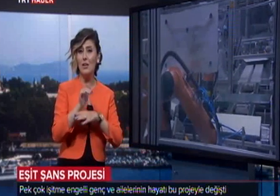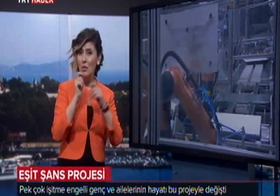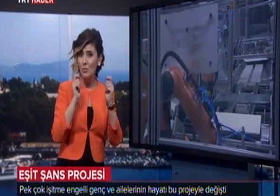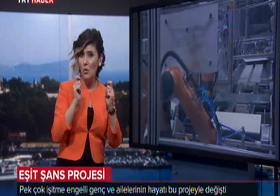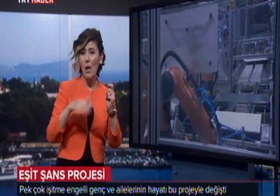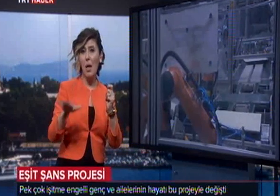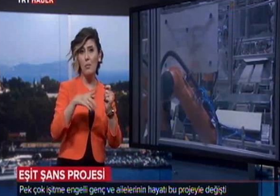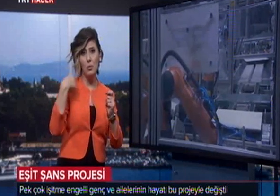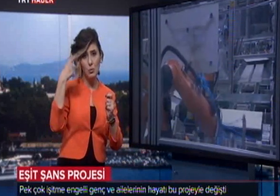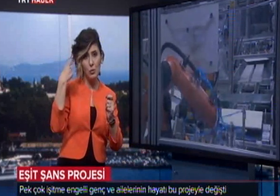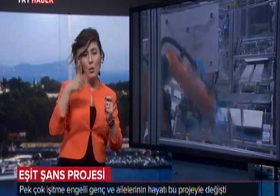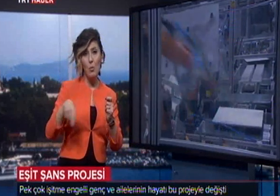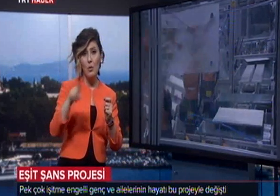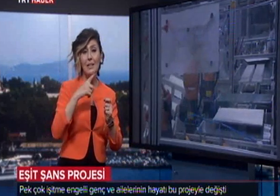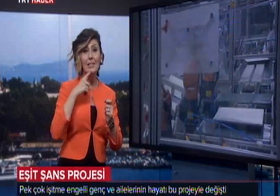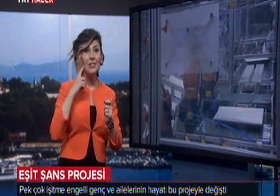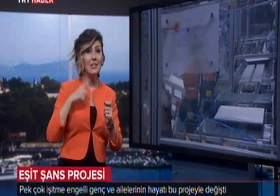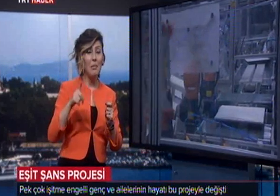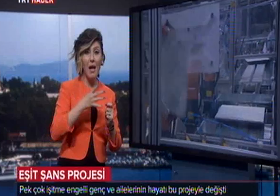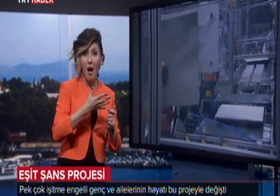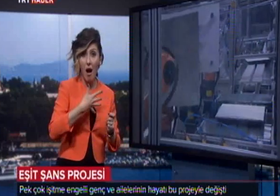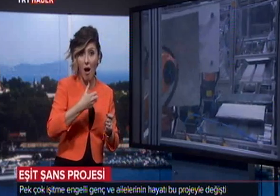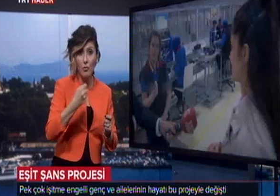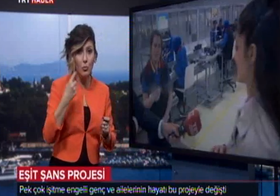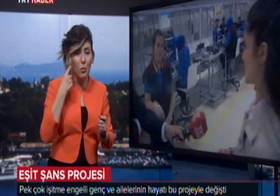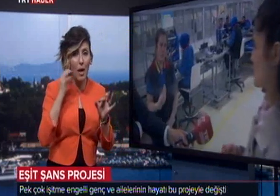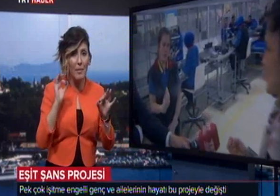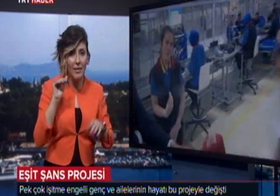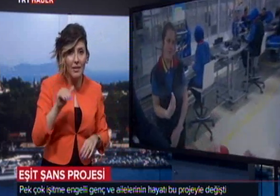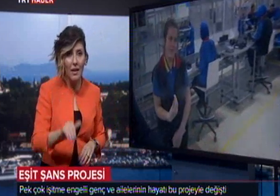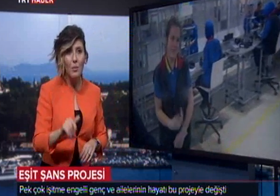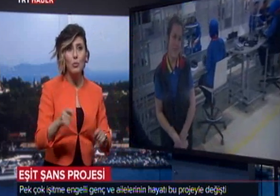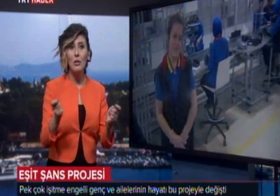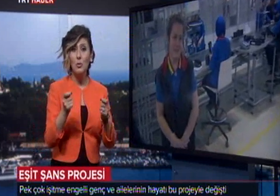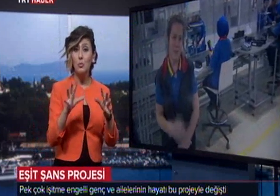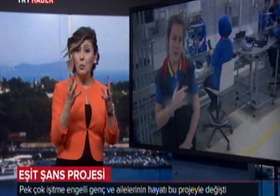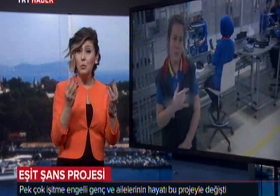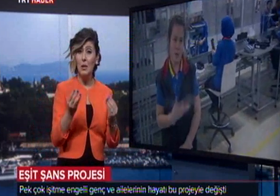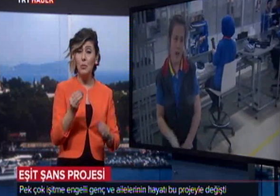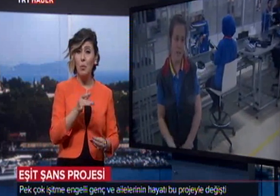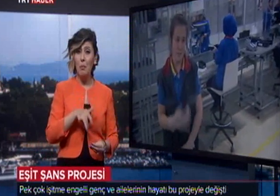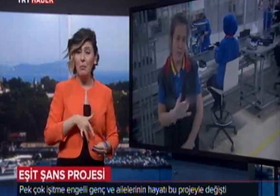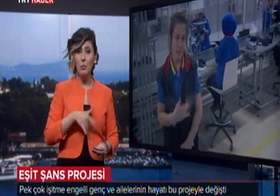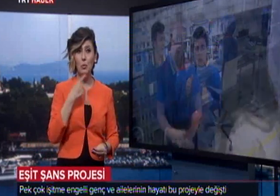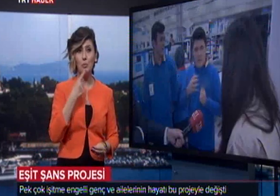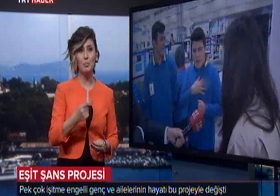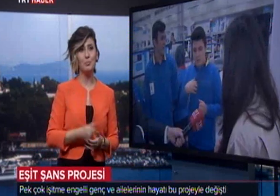düşünüyordum. Buranın işitme engelli aldığını duyunca hemen geldim. Burada çalışmak çok güzel, çok memnunum.